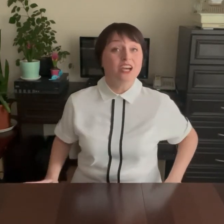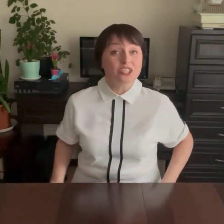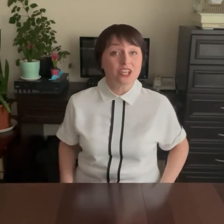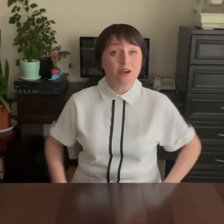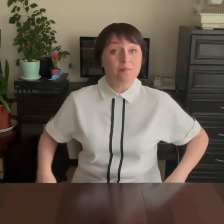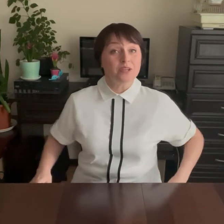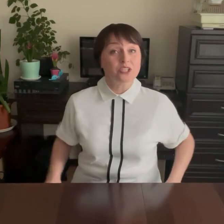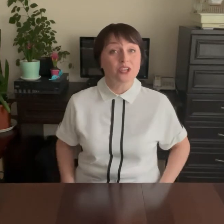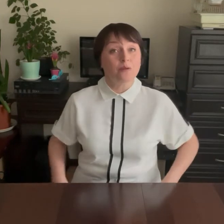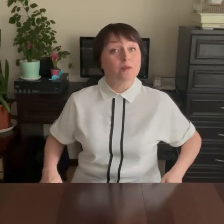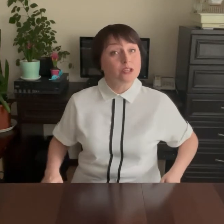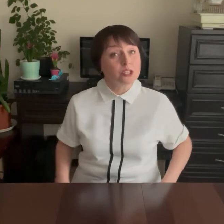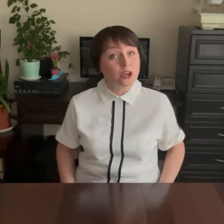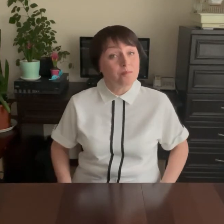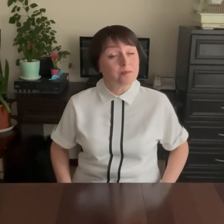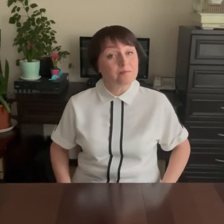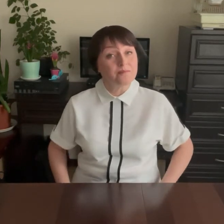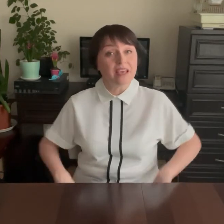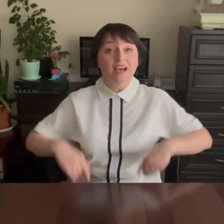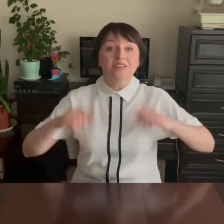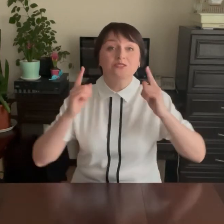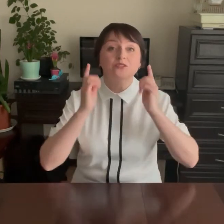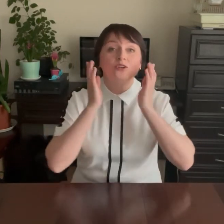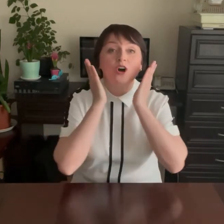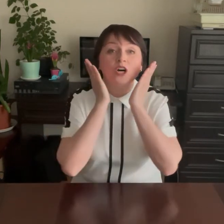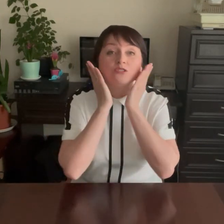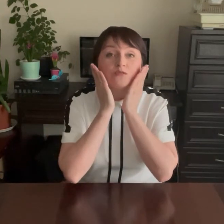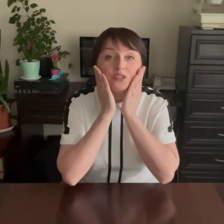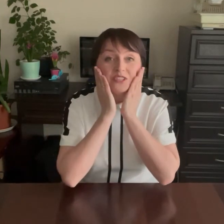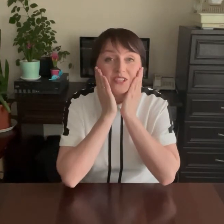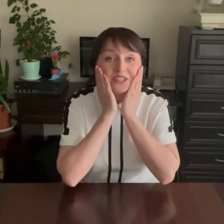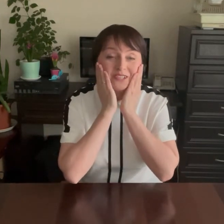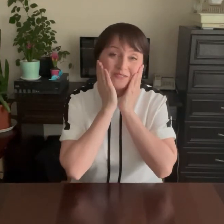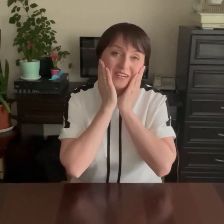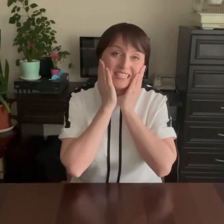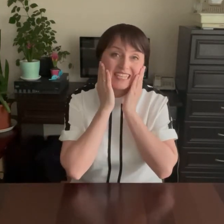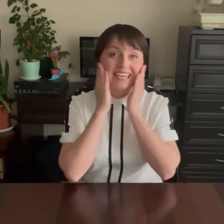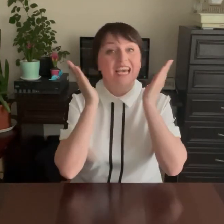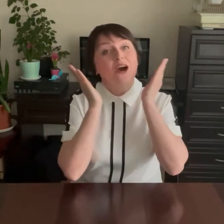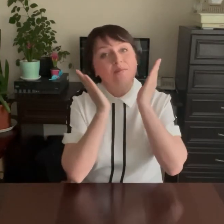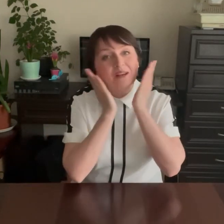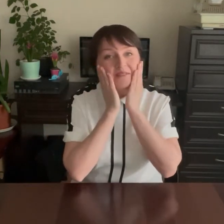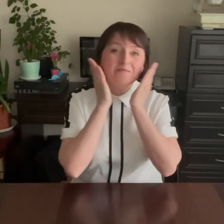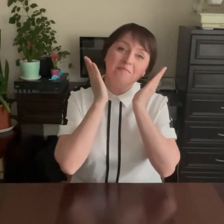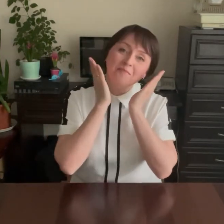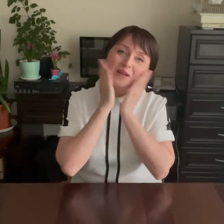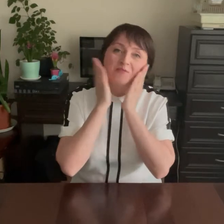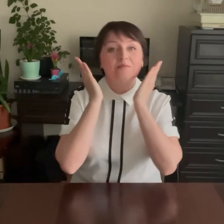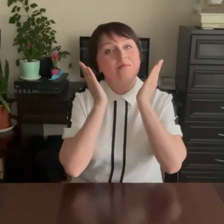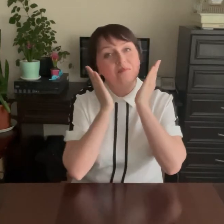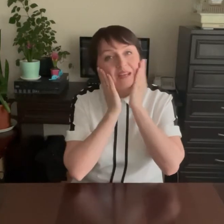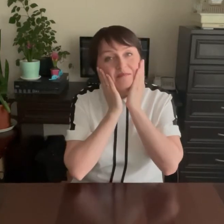Шлёп-шлёп-шлёп! Здравствуйте, щёчки! Плюм-плюм-плюм!